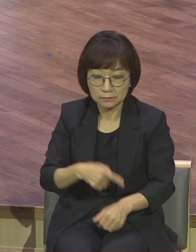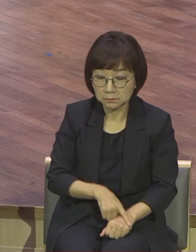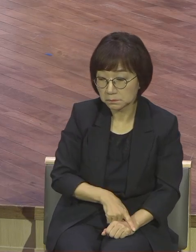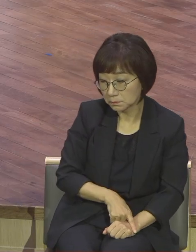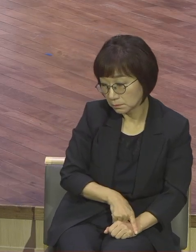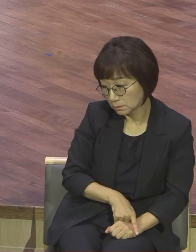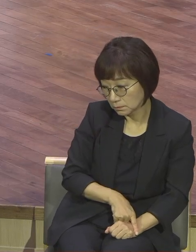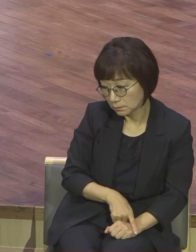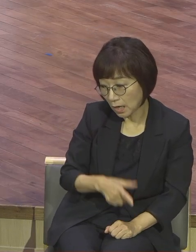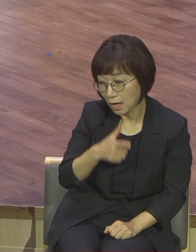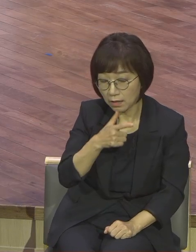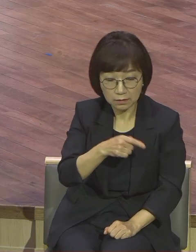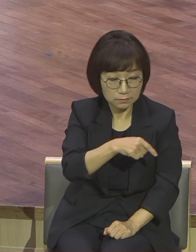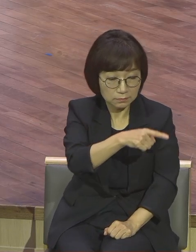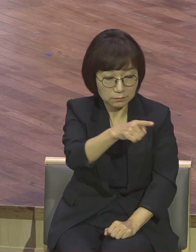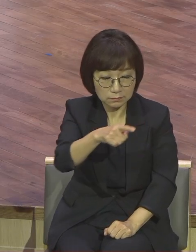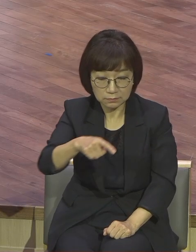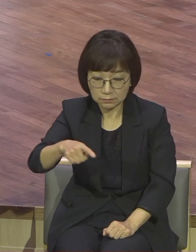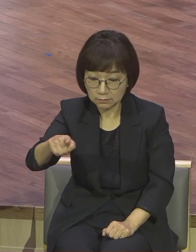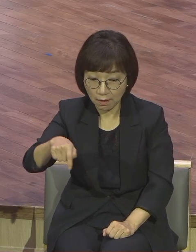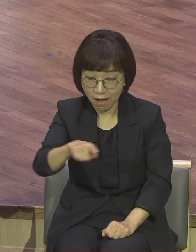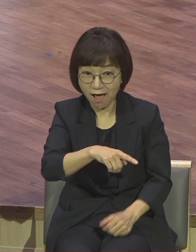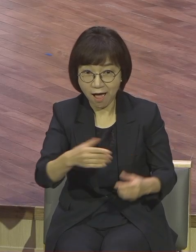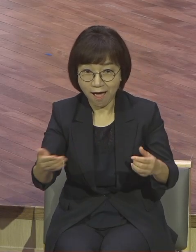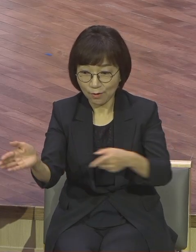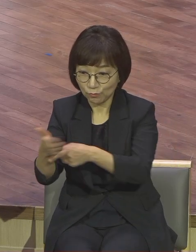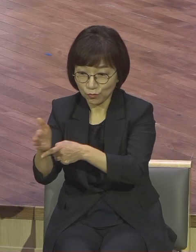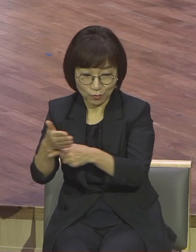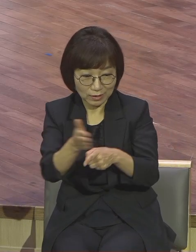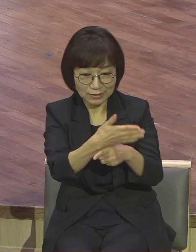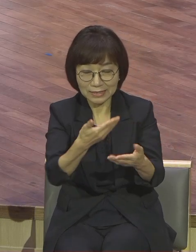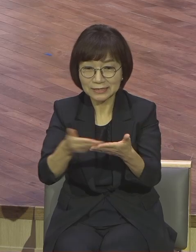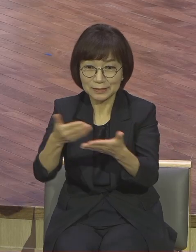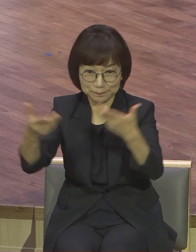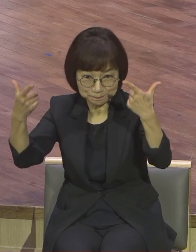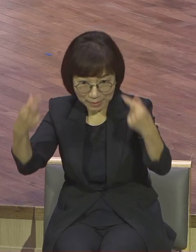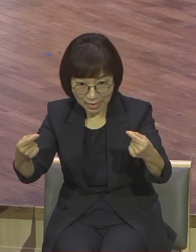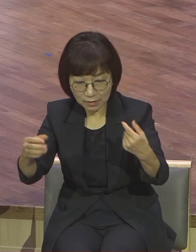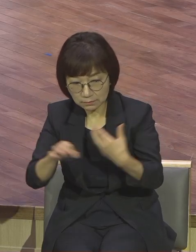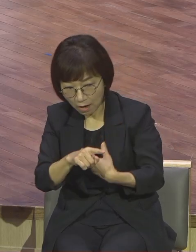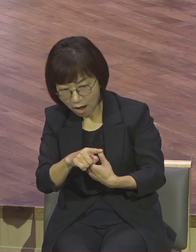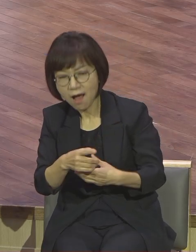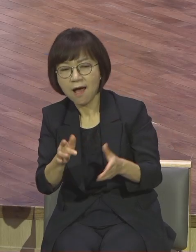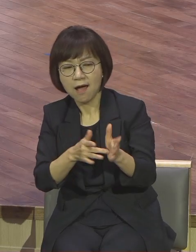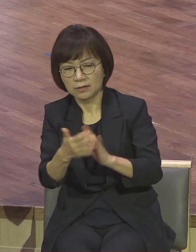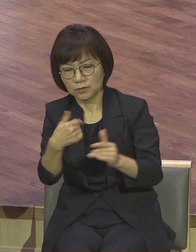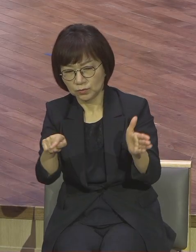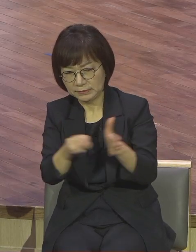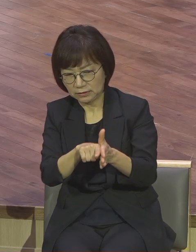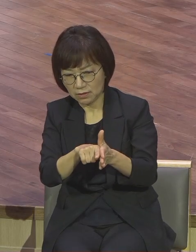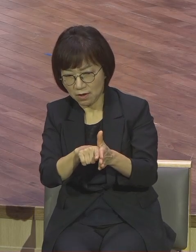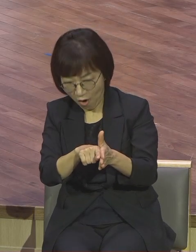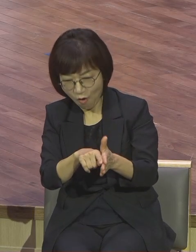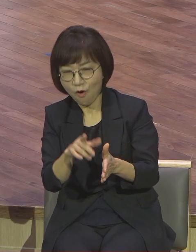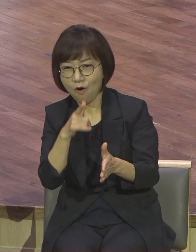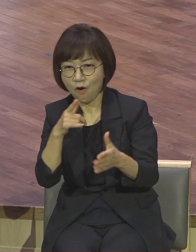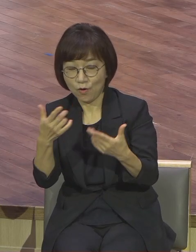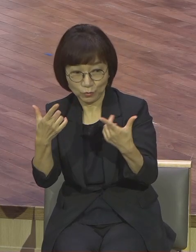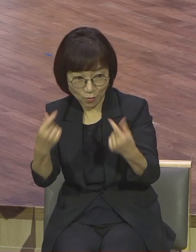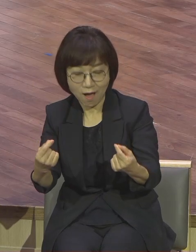같이 물고기를 슥 이렇게 그리면 대화가 됩니다 아 그렇지 아니구나 왜냐하면 잡으면 고소하고 고발하고 죽이고